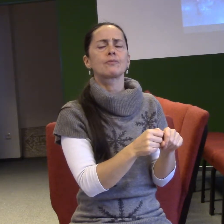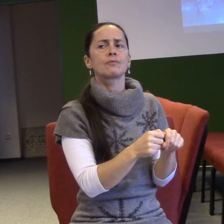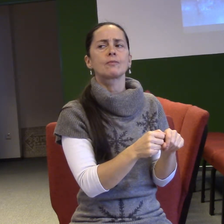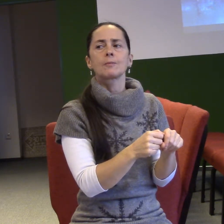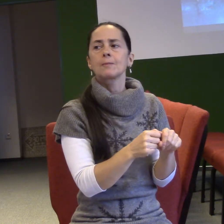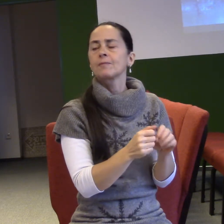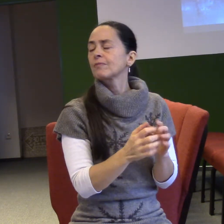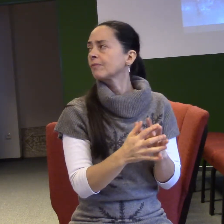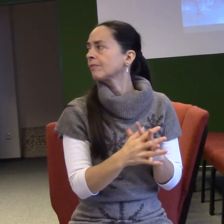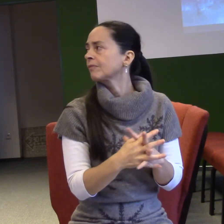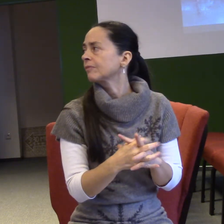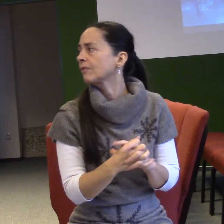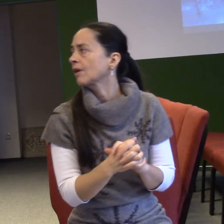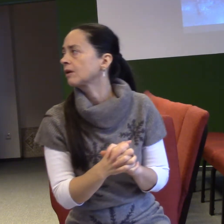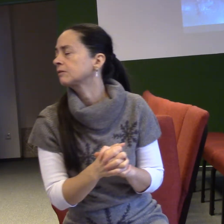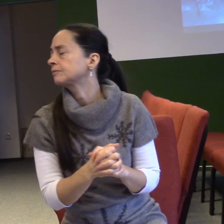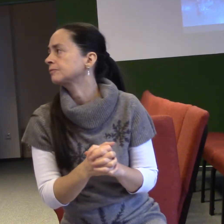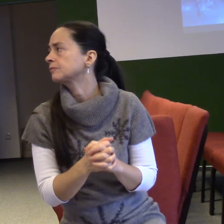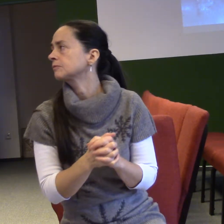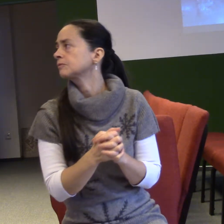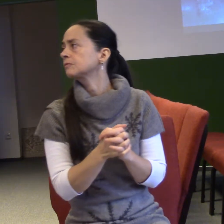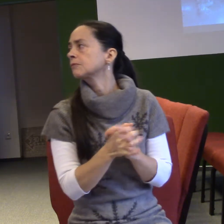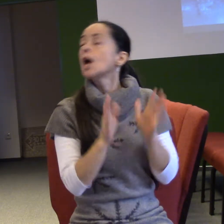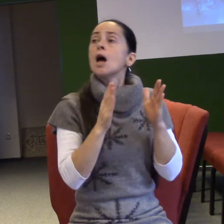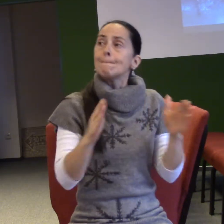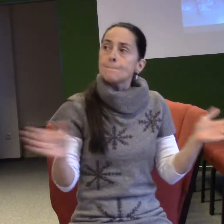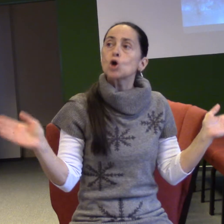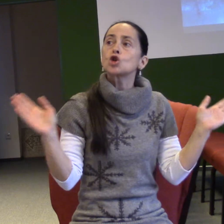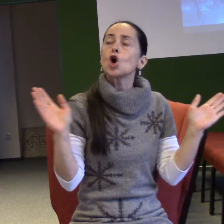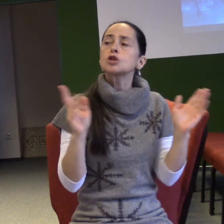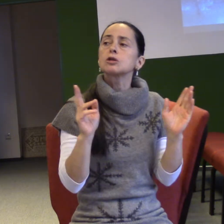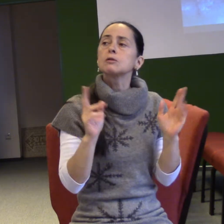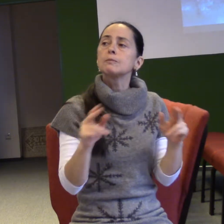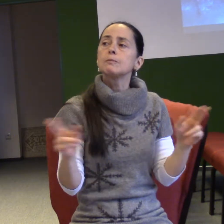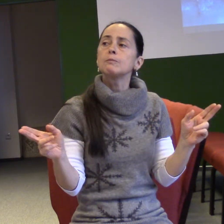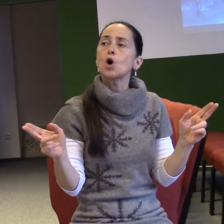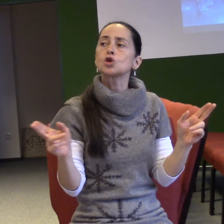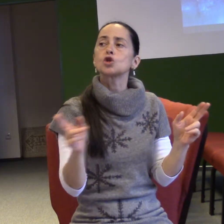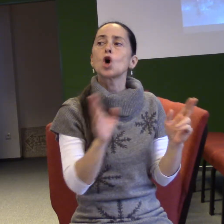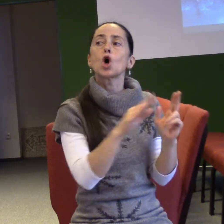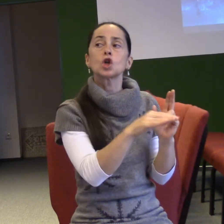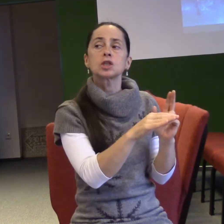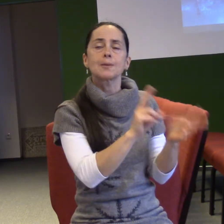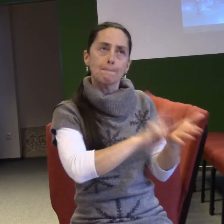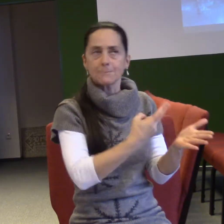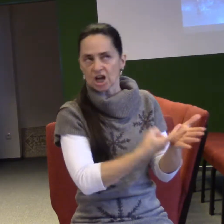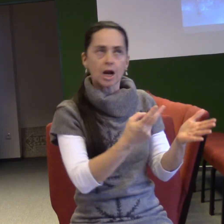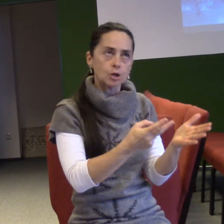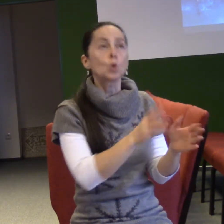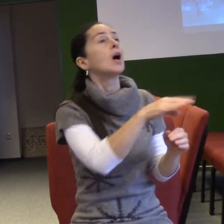jeden znalec řečtiny říká, jedna z možností, jak jde tahle věc přeložit, je, neboj se, Zachariáši, ta prozba, kterou už se nemodlíš,